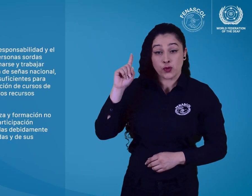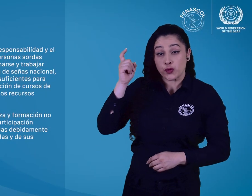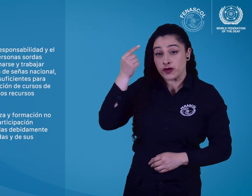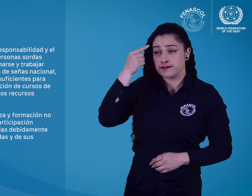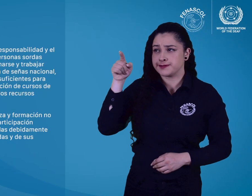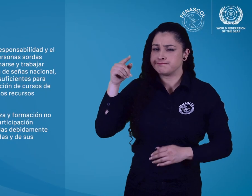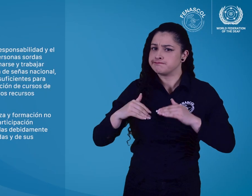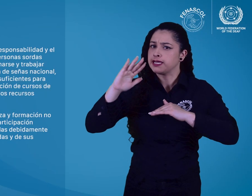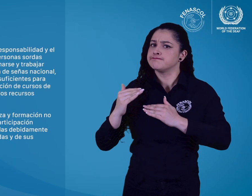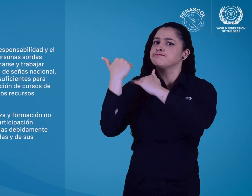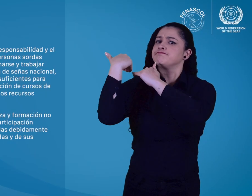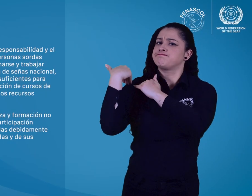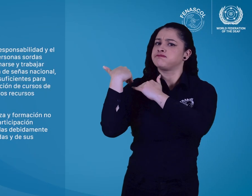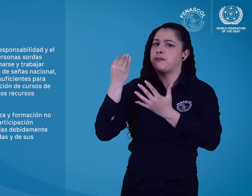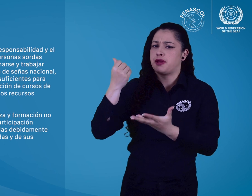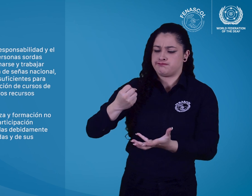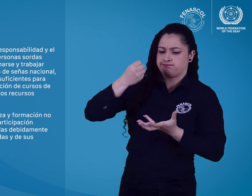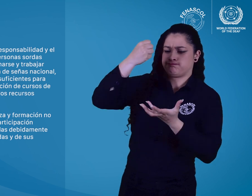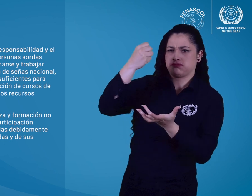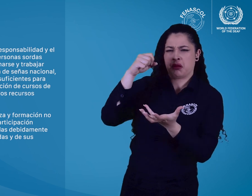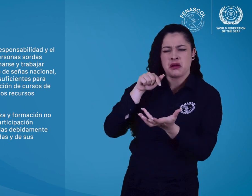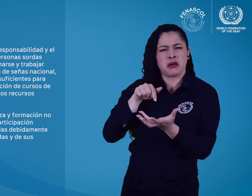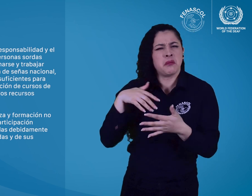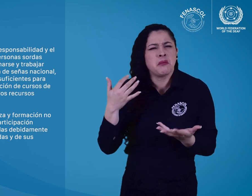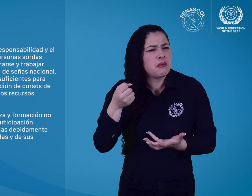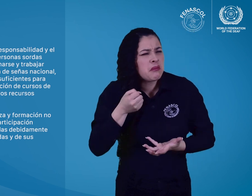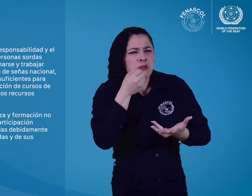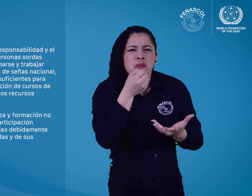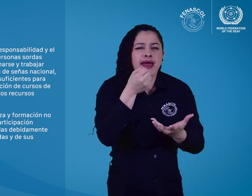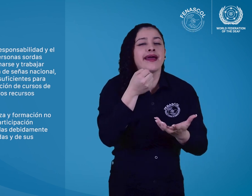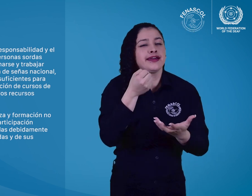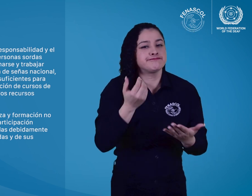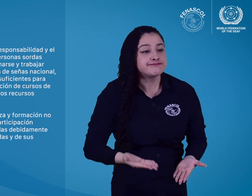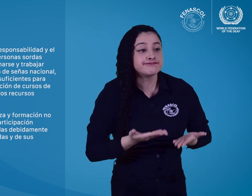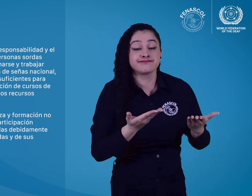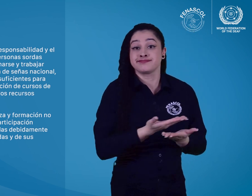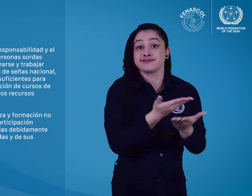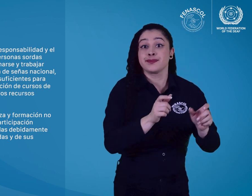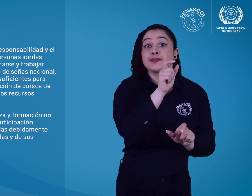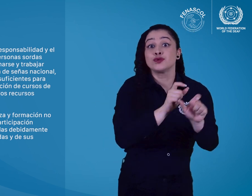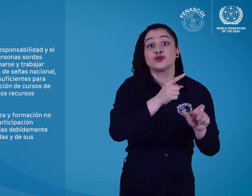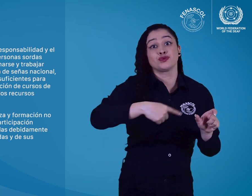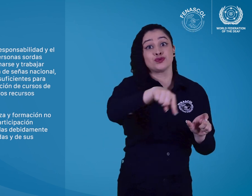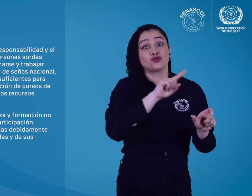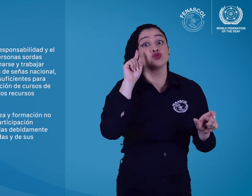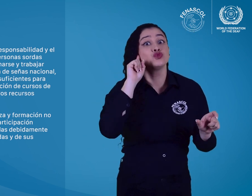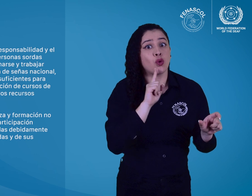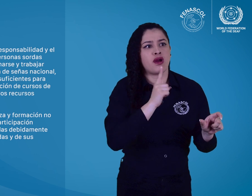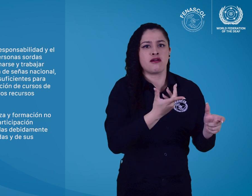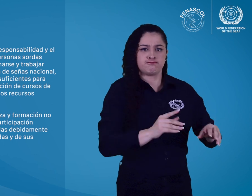Los estados partes tienen la responsabilidad y el deber de garantizar que las